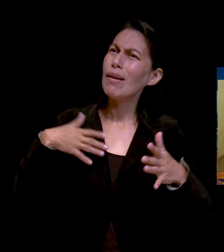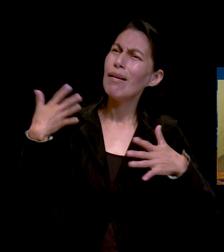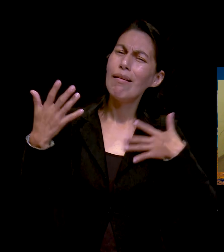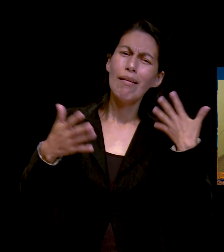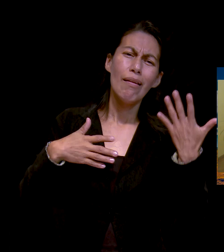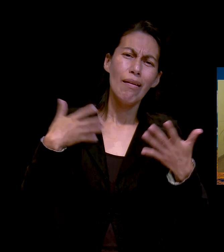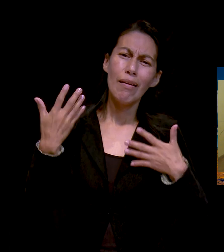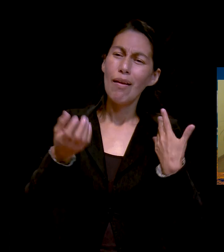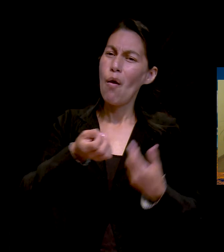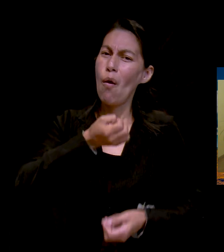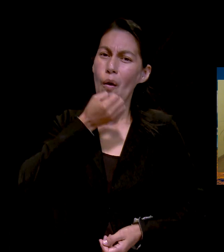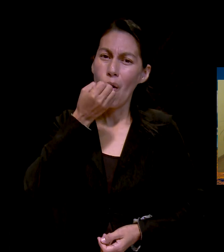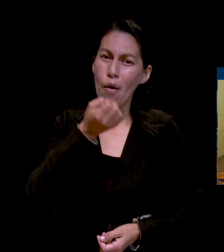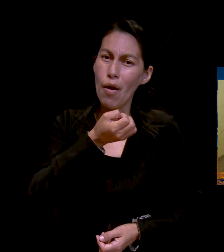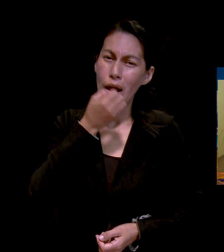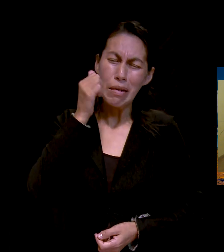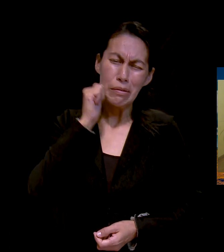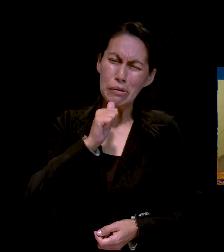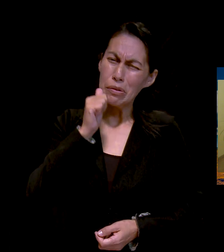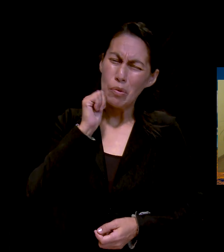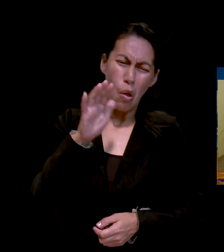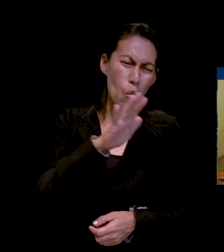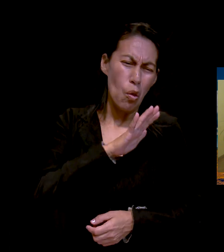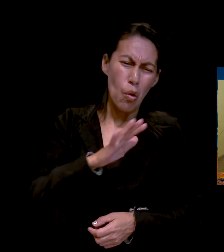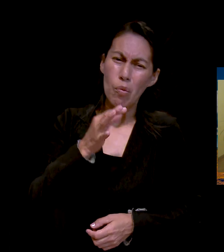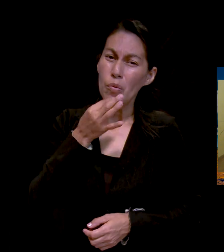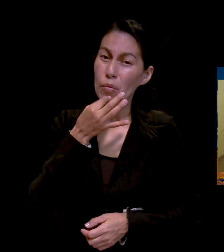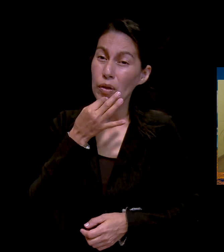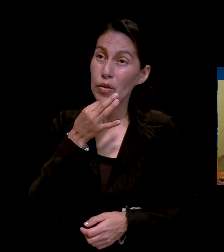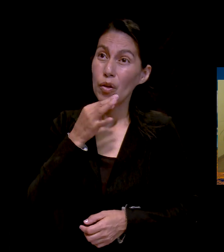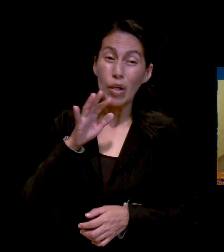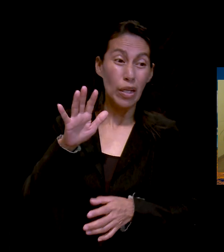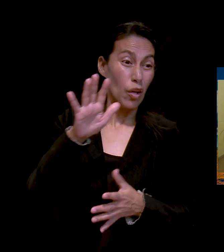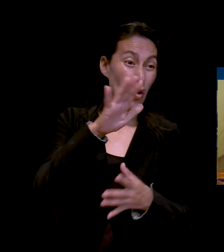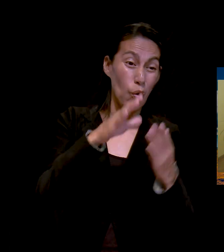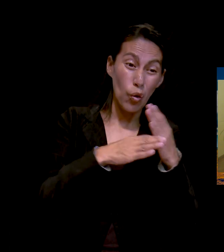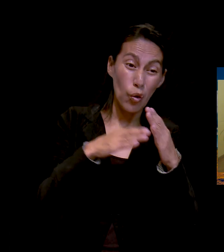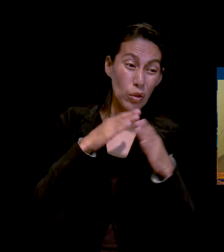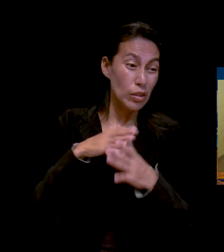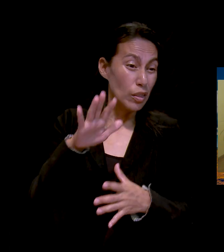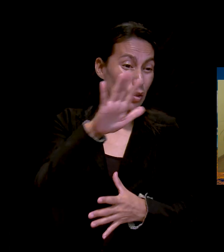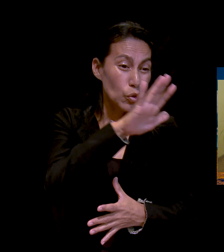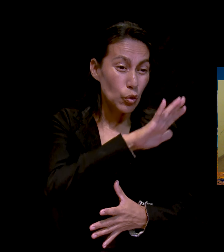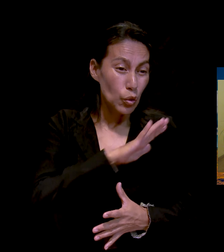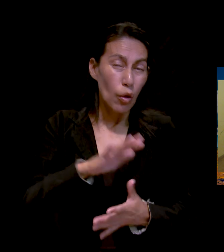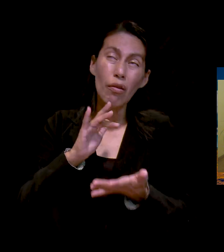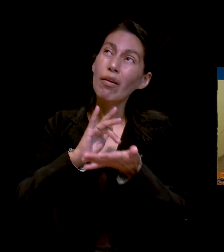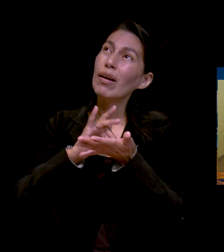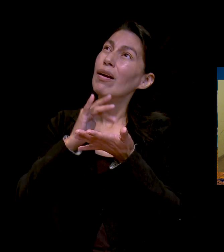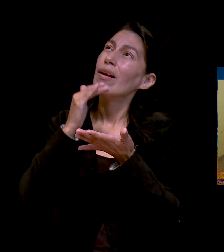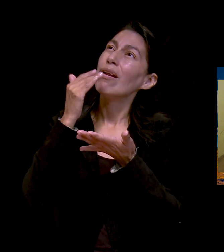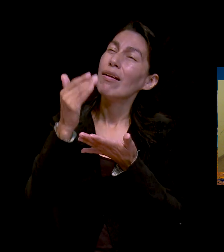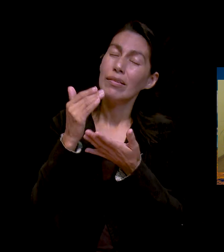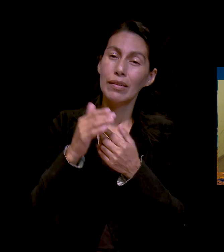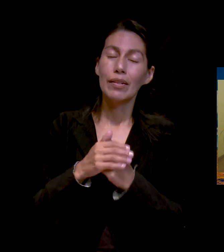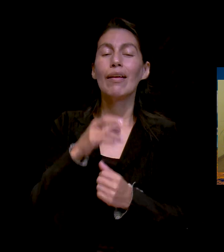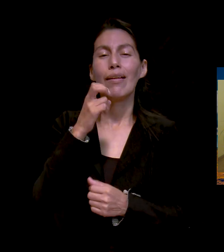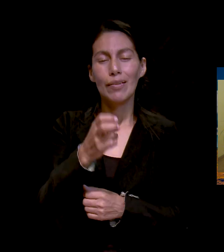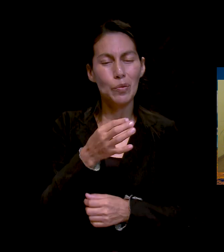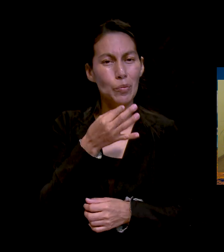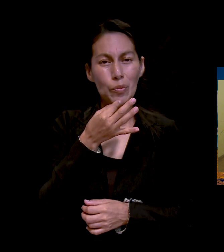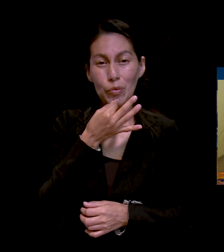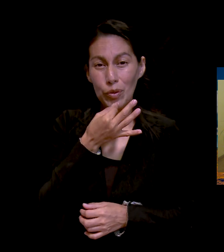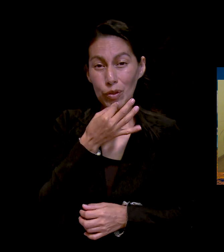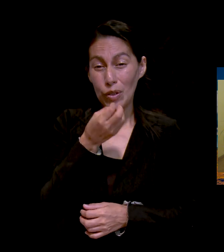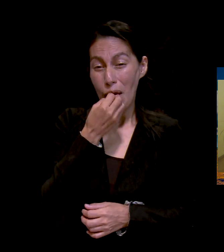y dad gracias a Dios en todo, inclusive en estos momentos. Ana, pedimos oración por